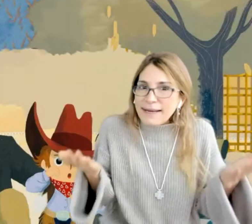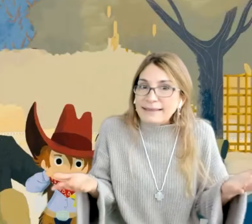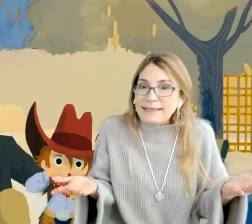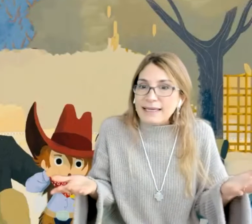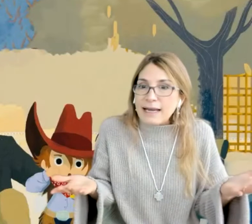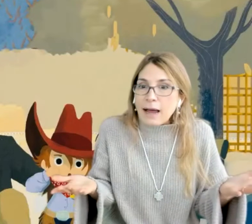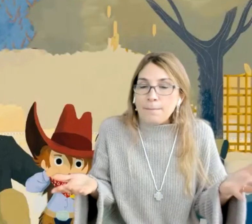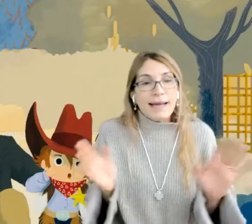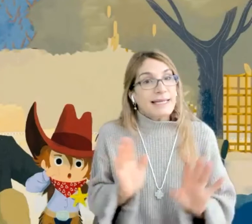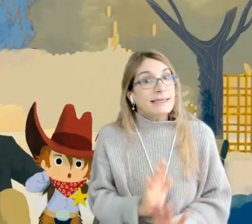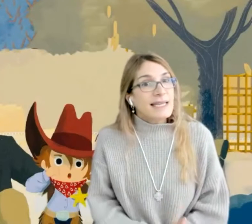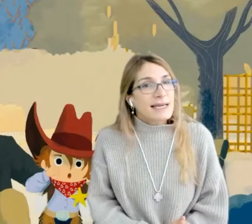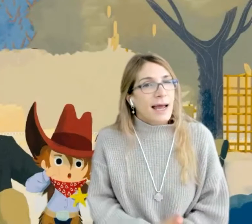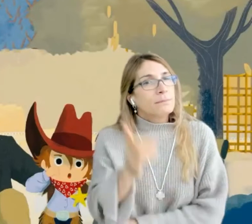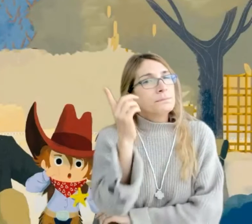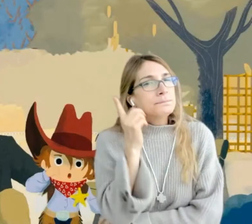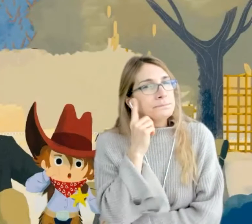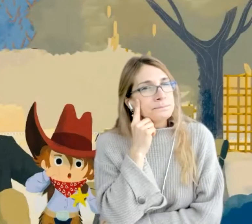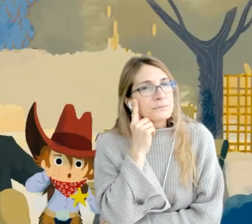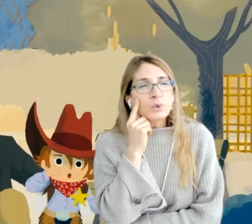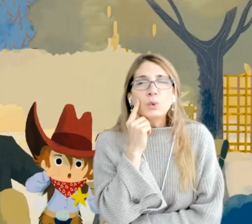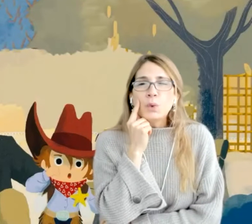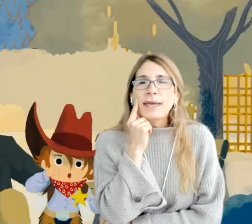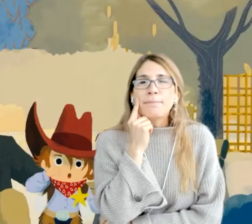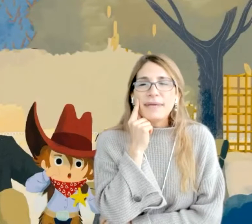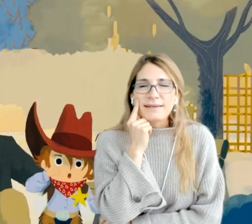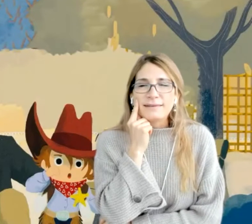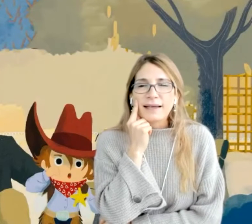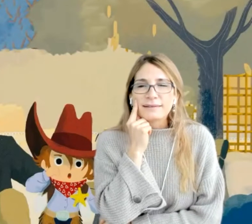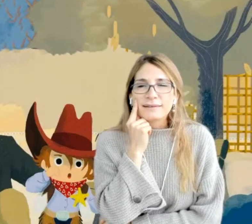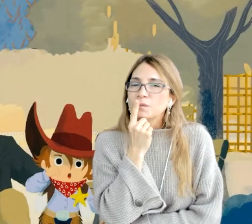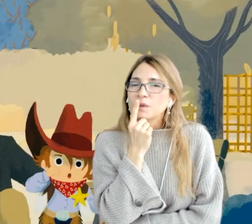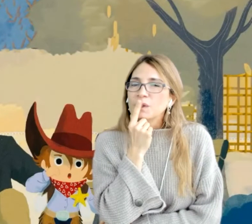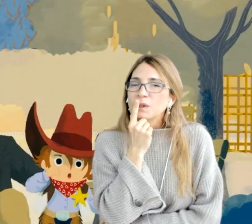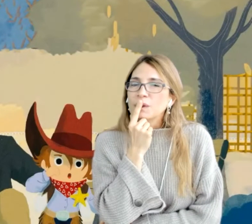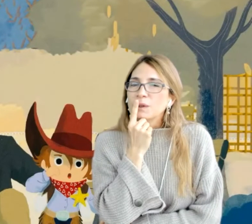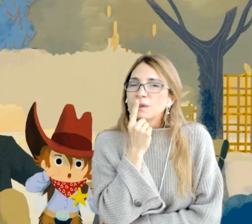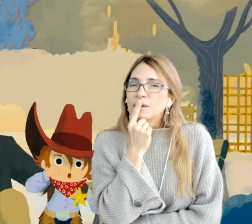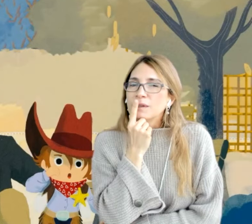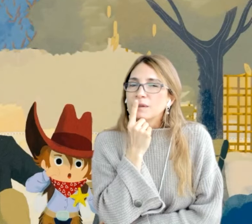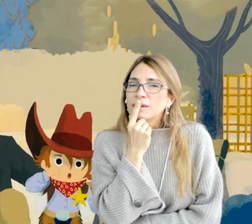Valentina? Valentina, ¿tú qué piensas? Amigos, perdón por